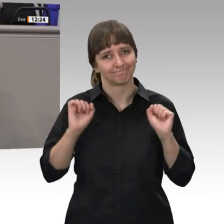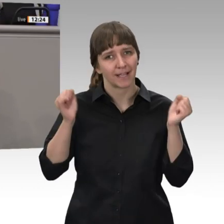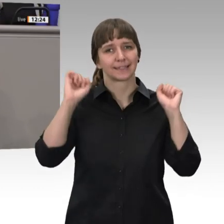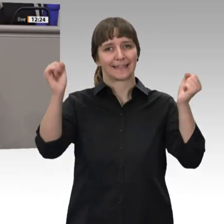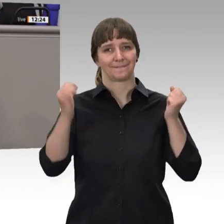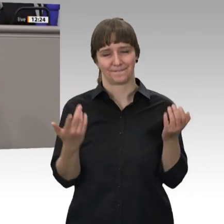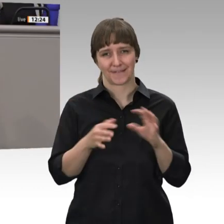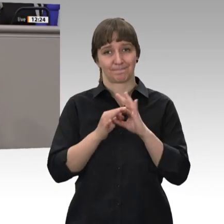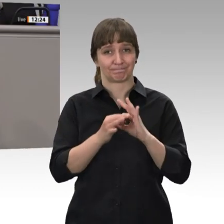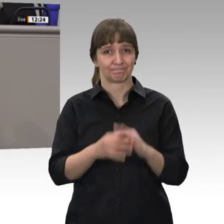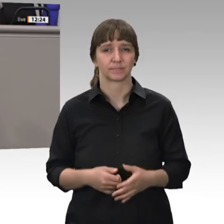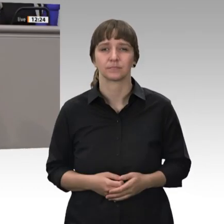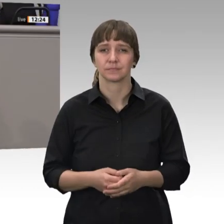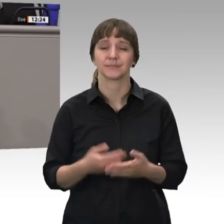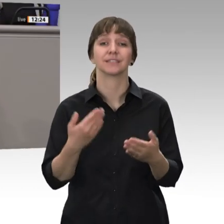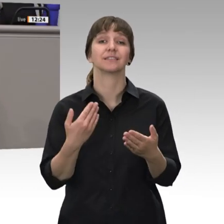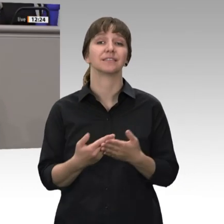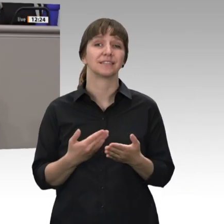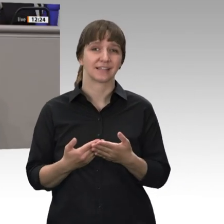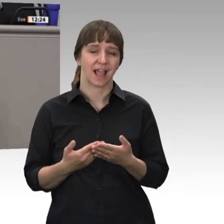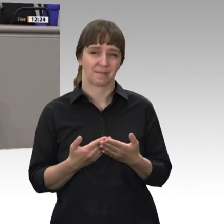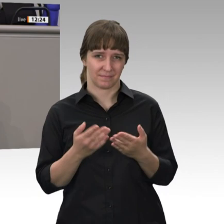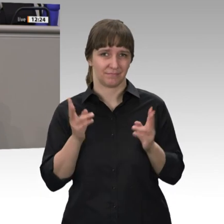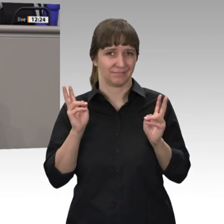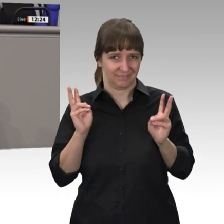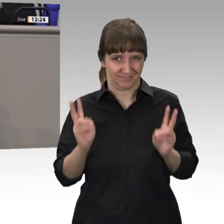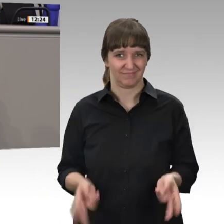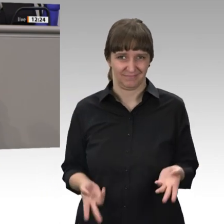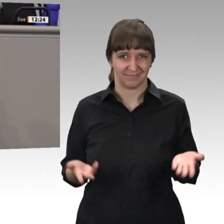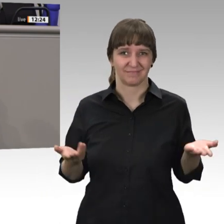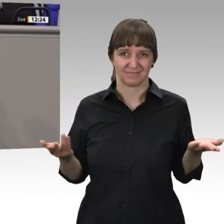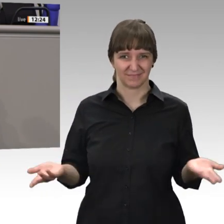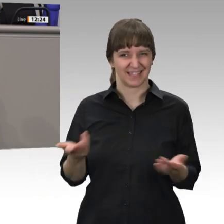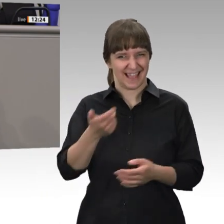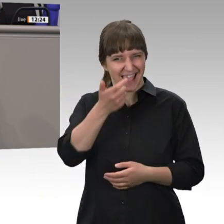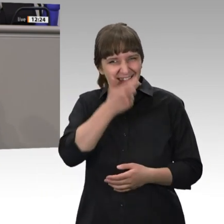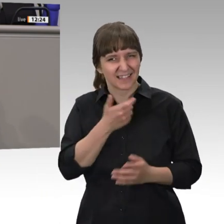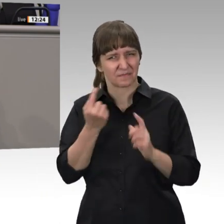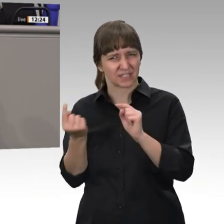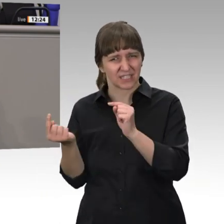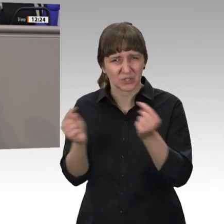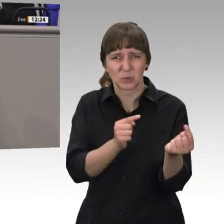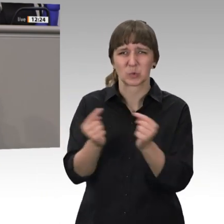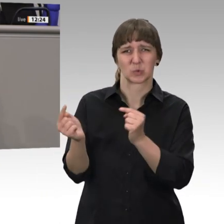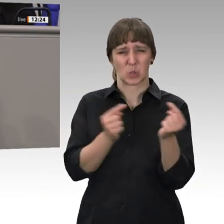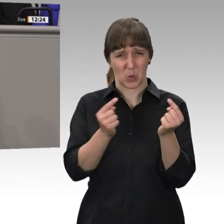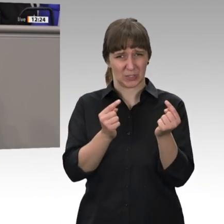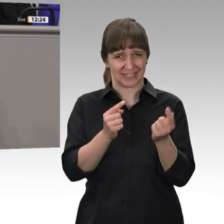nicht nur verlogen, sondern ein verheerendes Signal, wenn ernsthaft darüber nachgedacht wird, den Mindestlohn abzusenken.